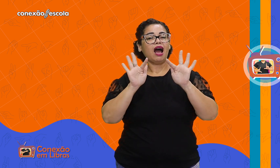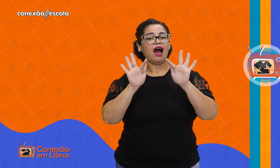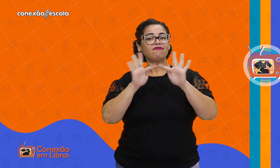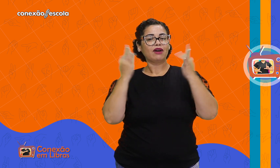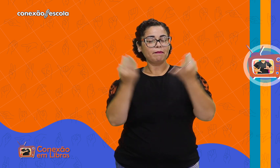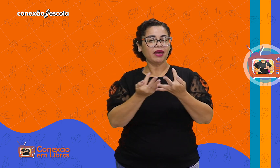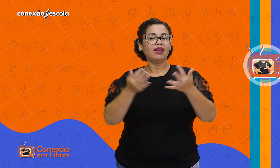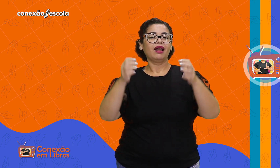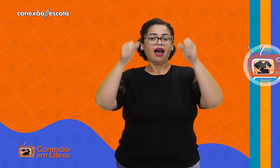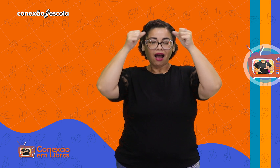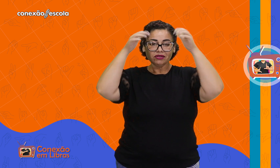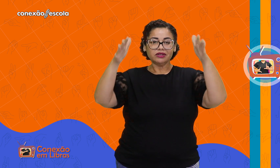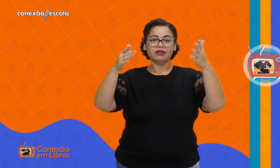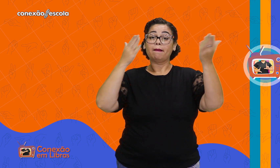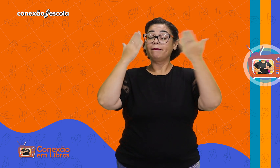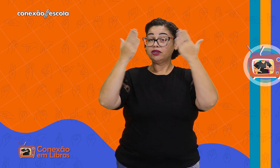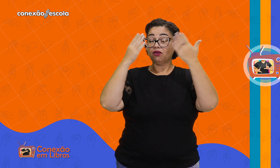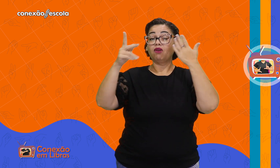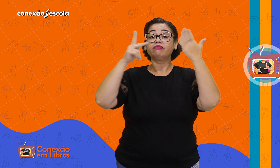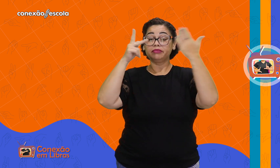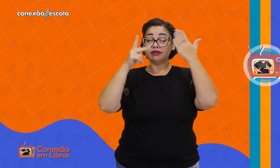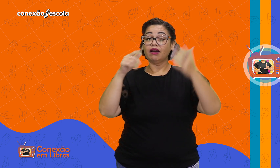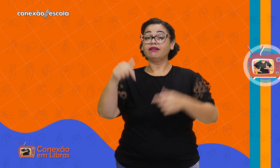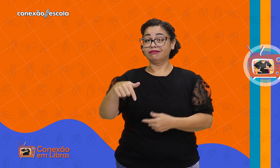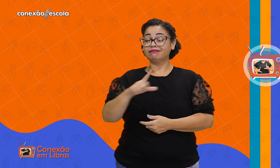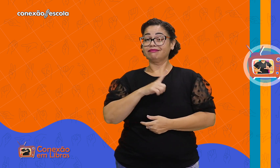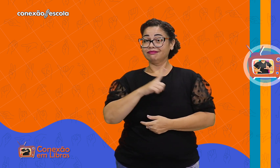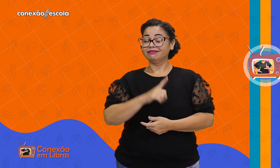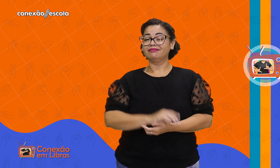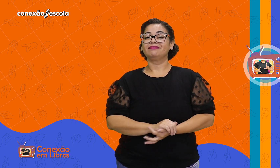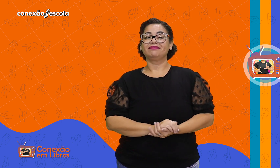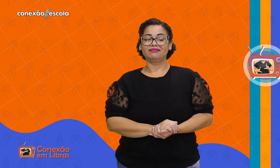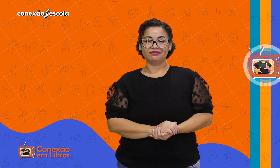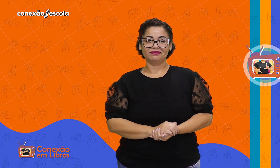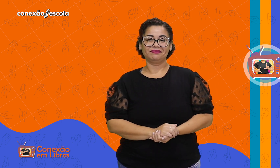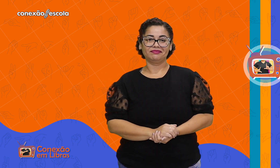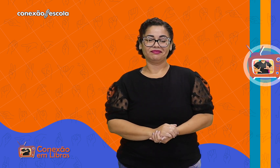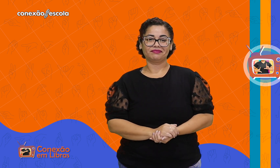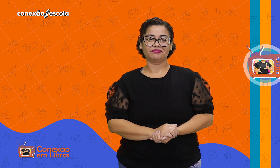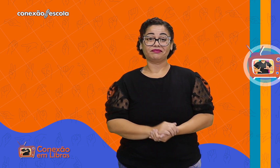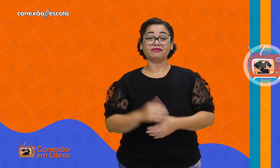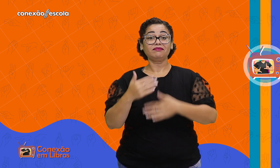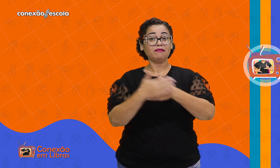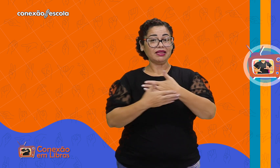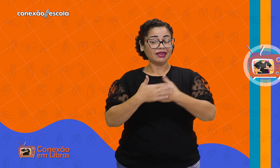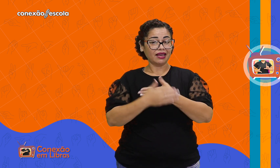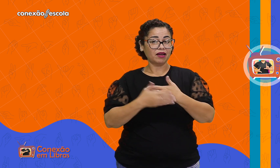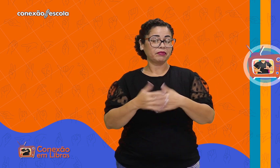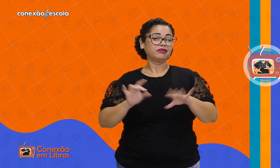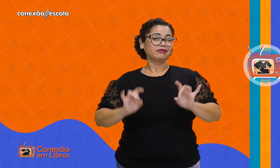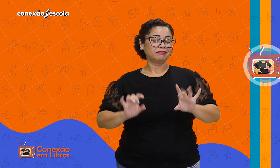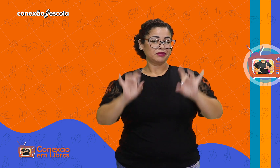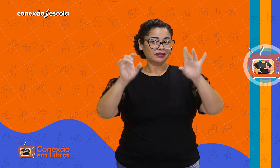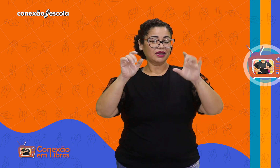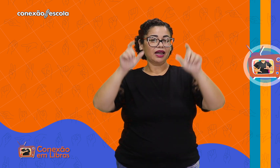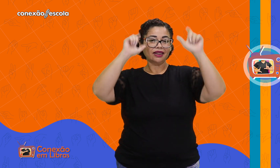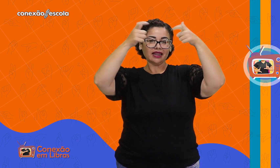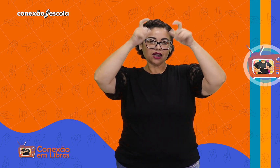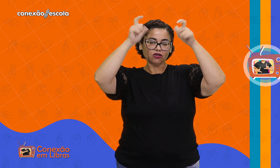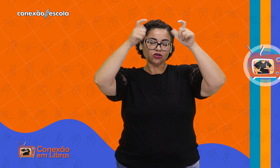autistas e suas famílias, como psicólogos e psiquiátricas. Os terapeutas especializados